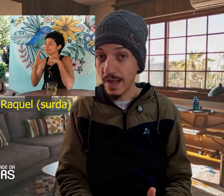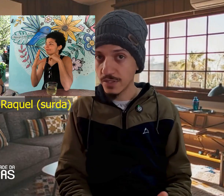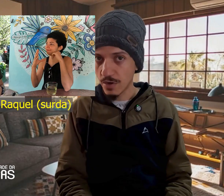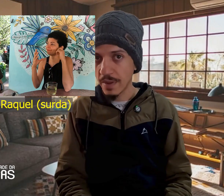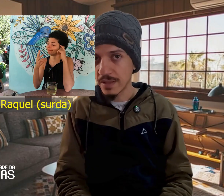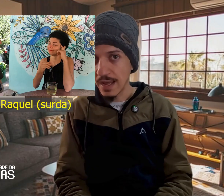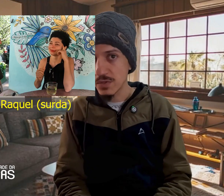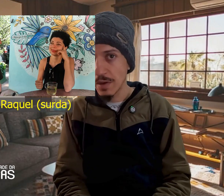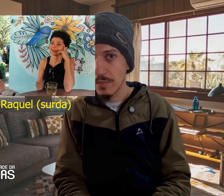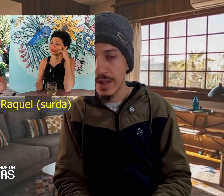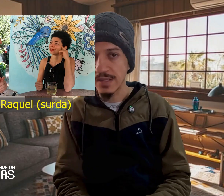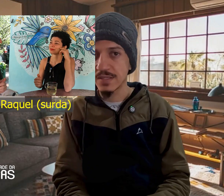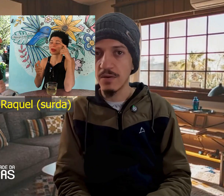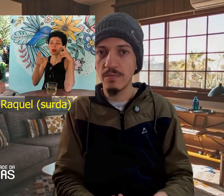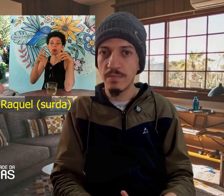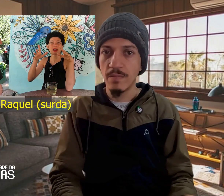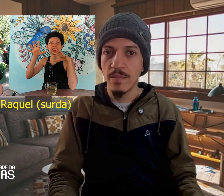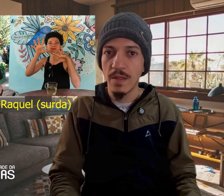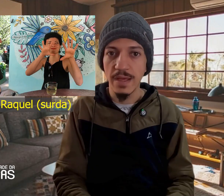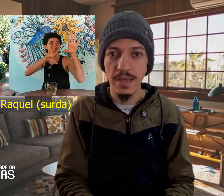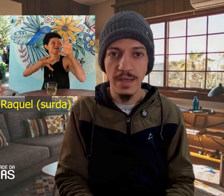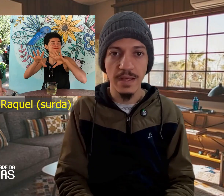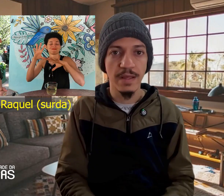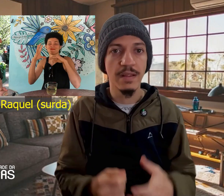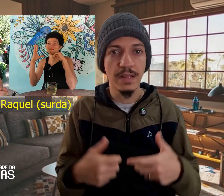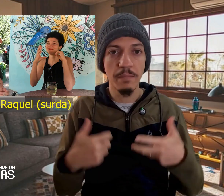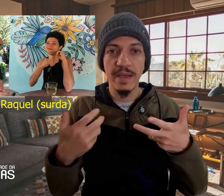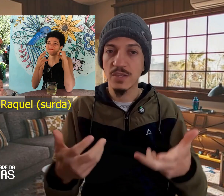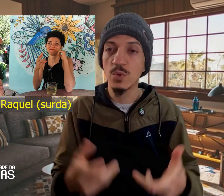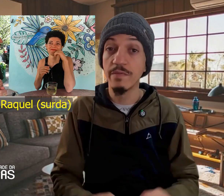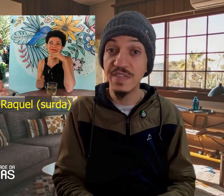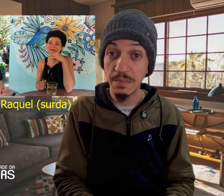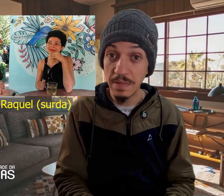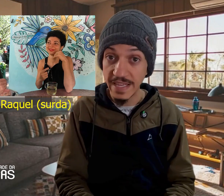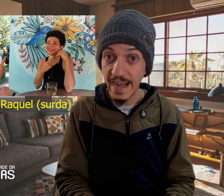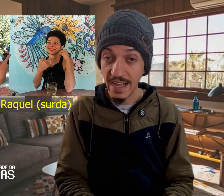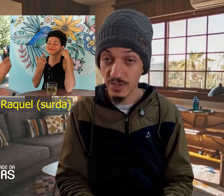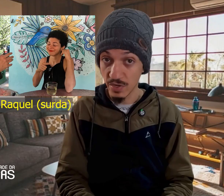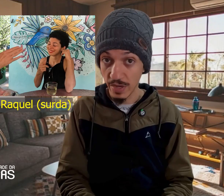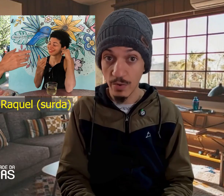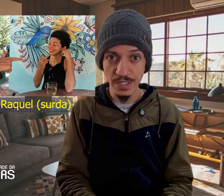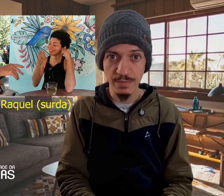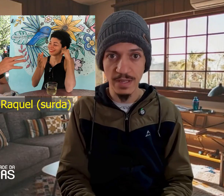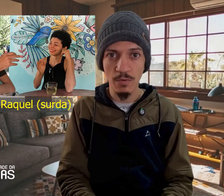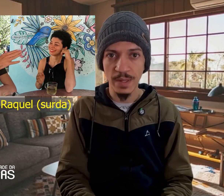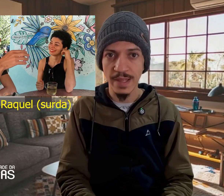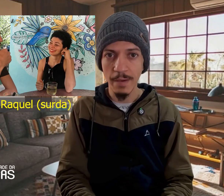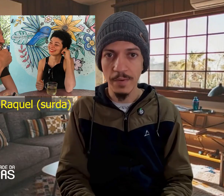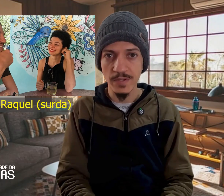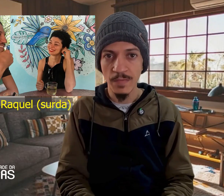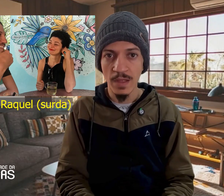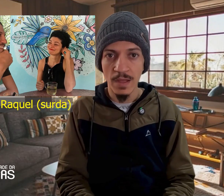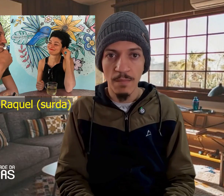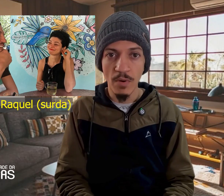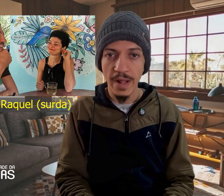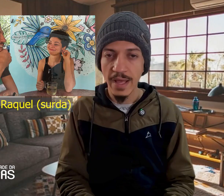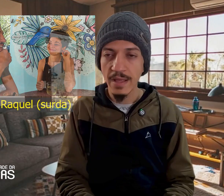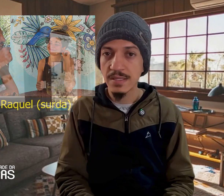de aumentar a sua remuneração e também a sua visibilidade, seu reconhecimento como intérprete, porém sem